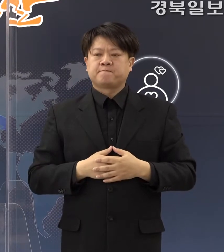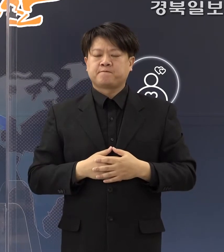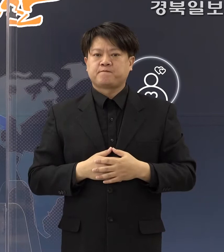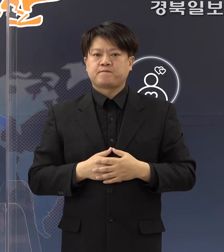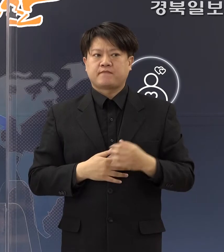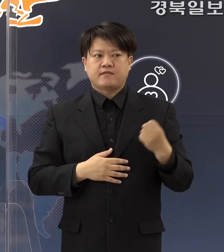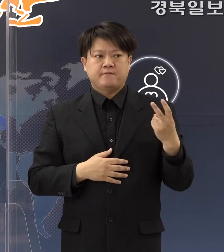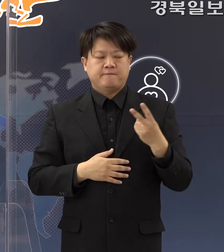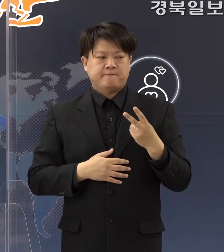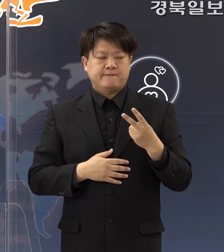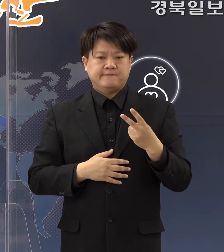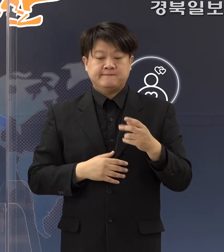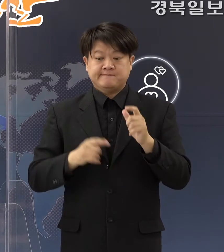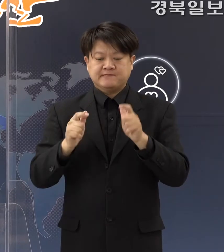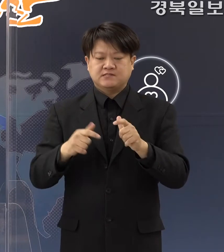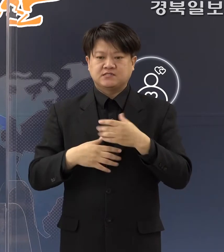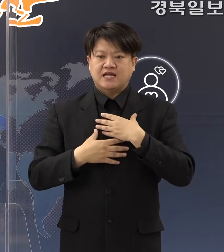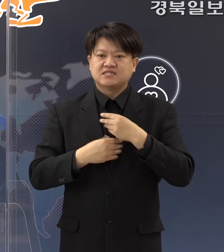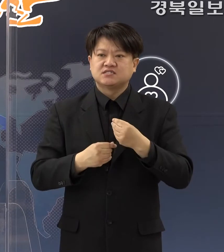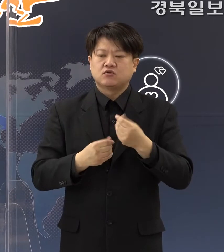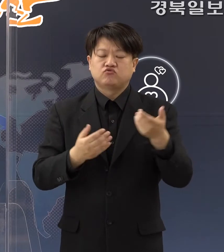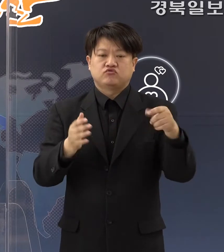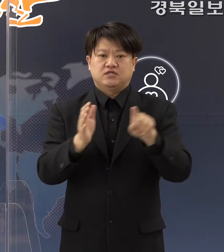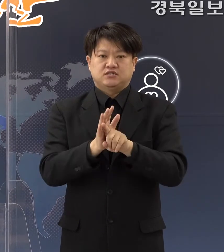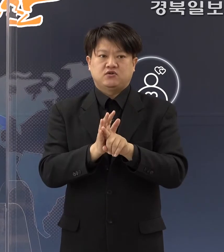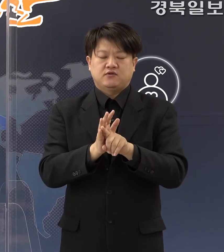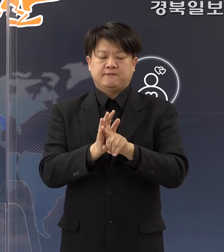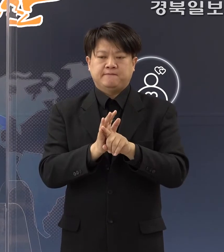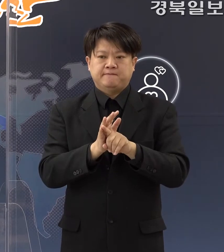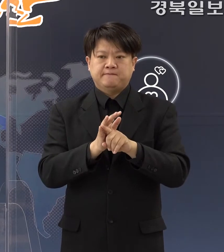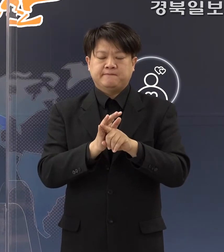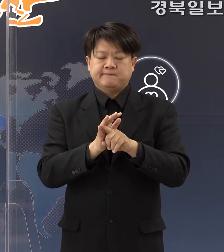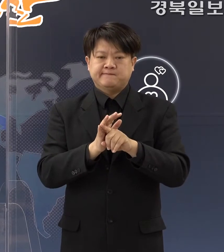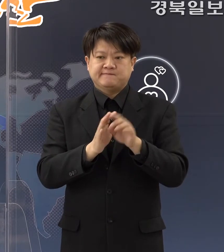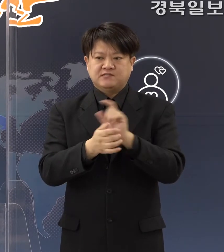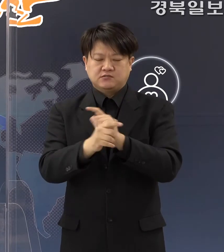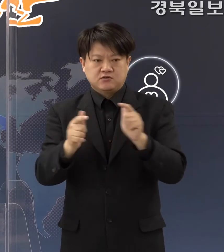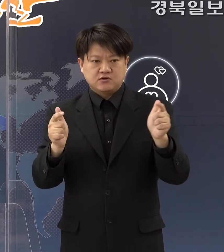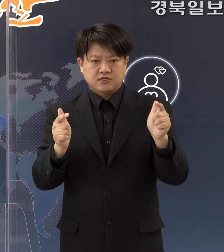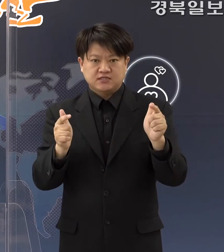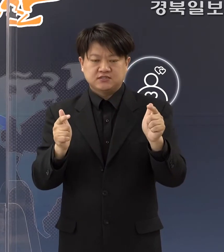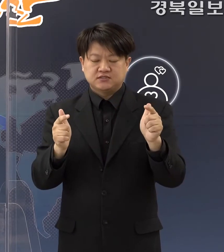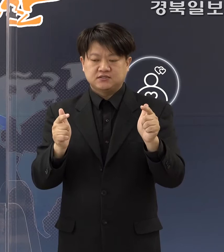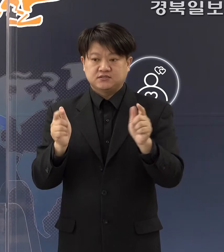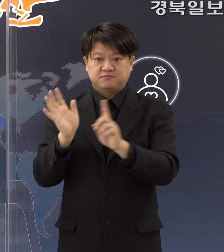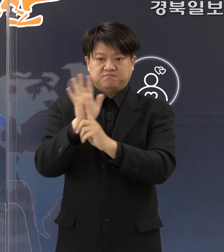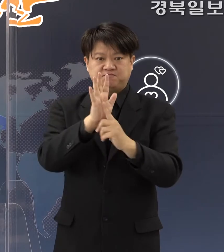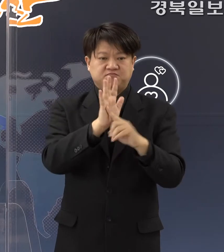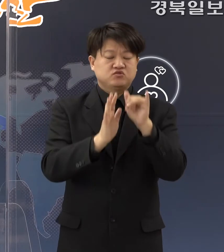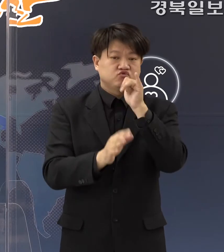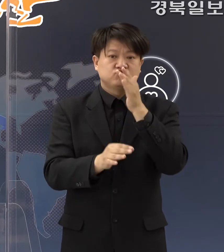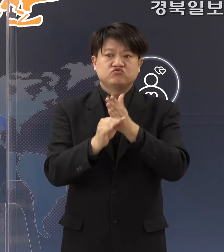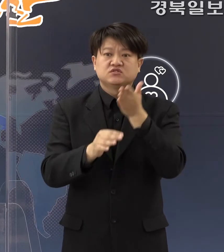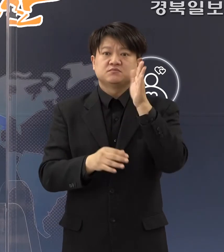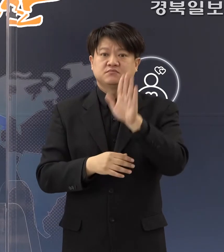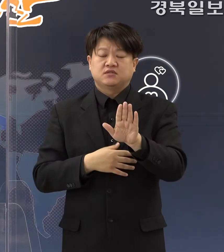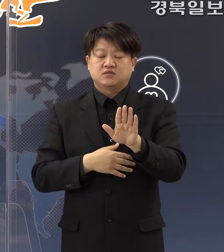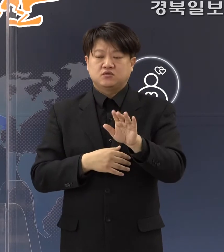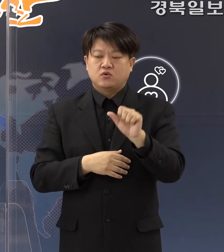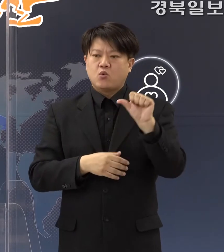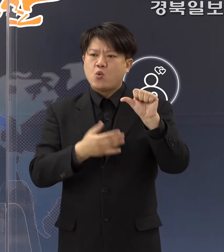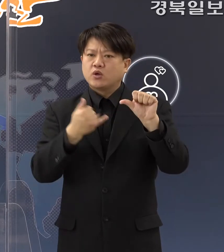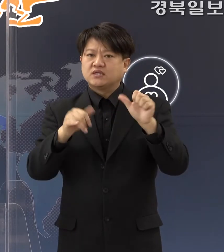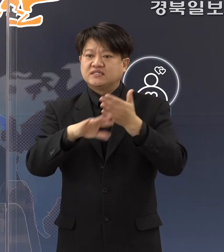그리고 지역의 안정화를 위해서 여러 가지 보도가 되고 있지만 특히 5인 이상